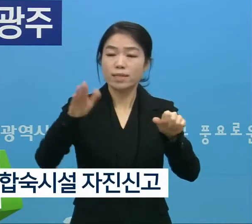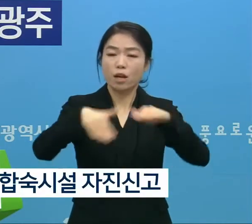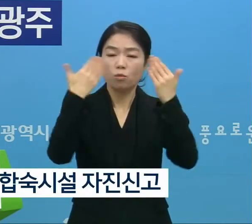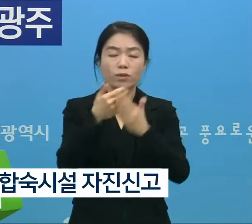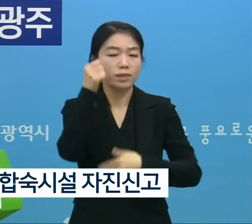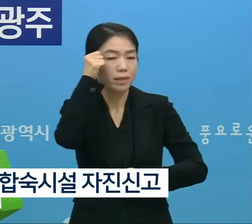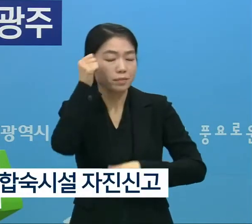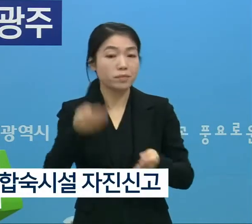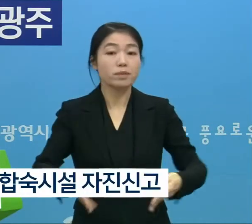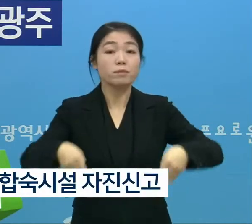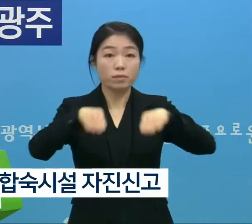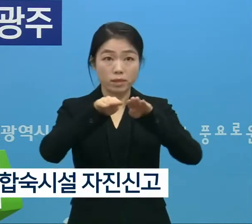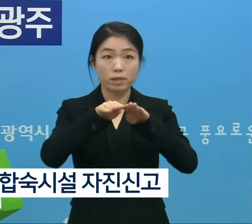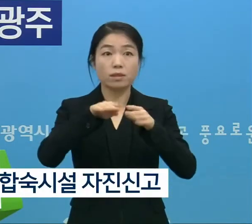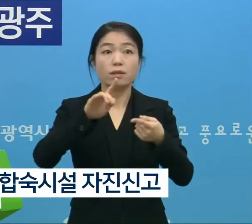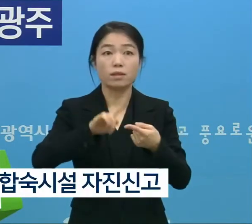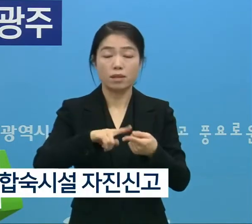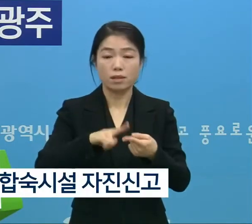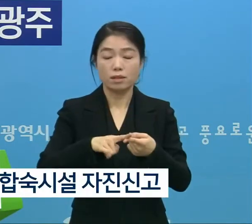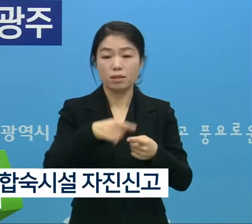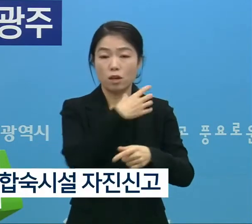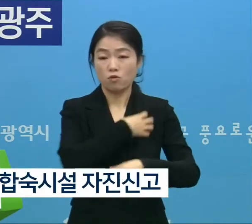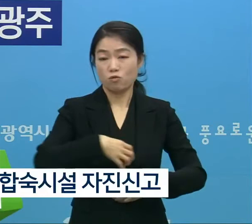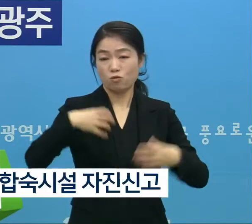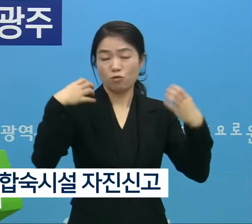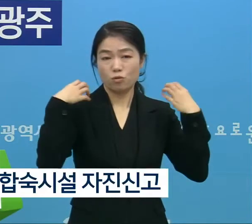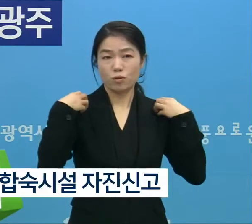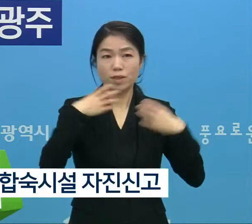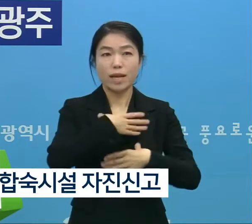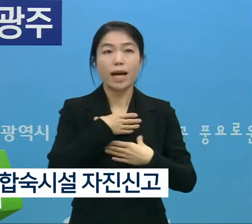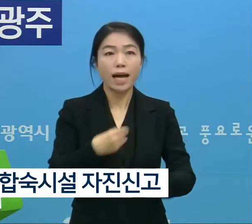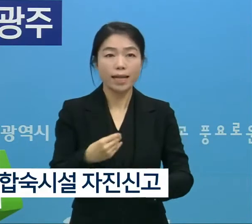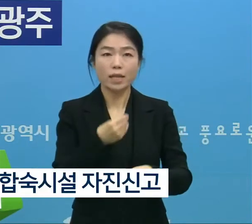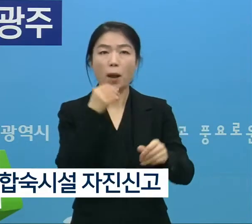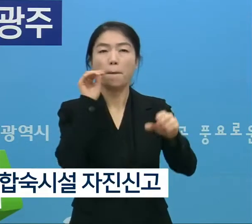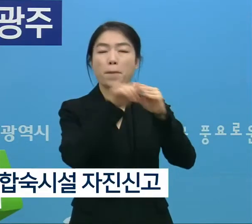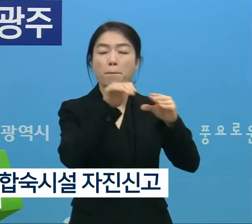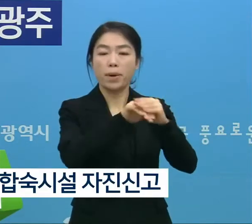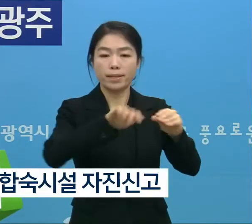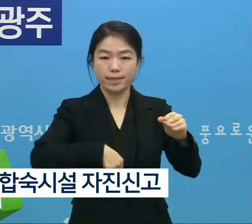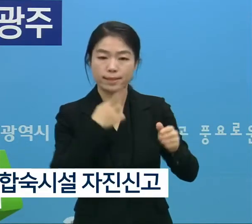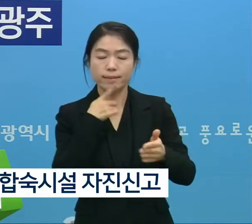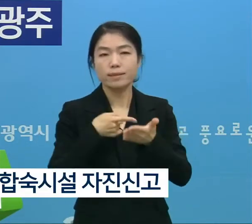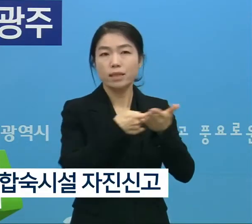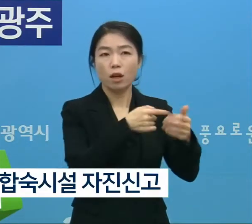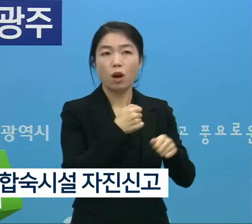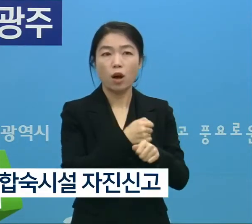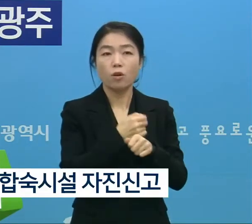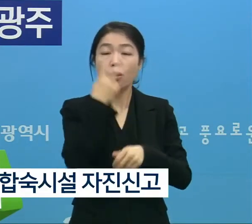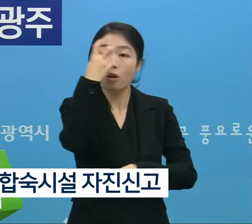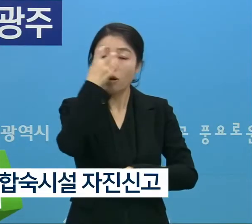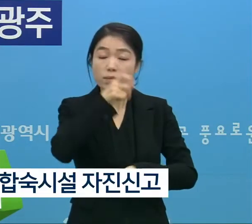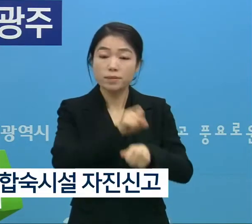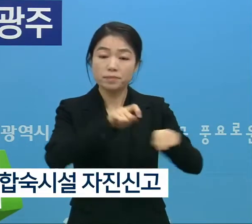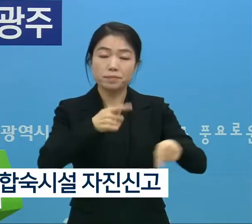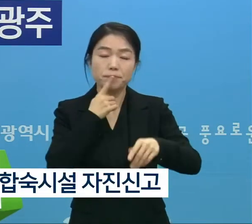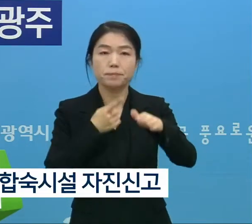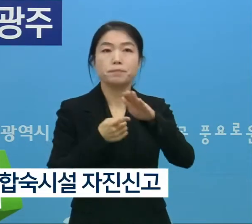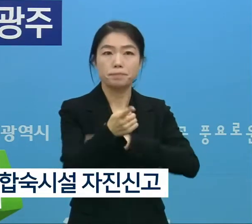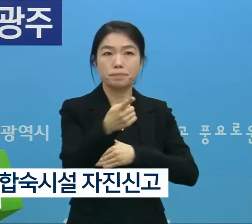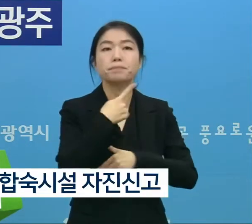모든 합숙시설은 관할 구청 안전신문고에 자진 신고하고 검사를 받도록